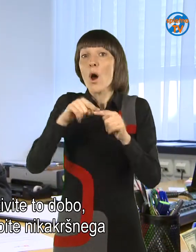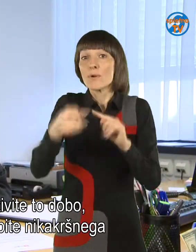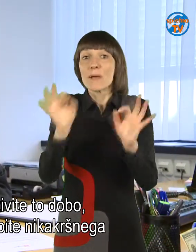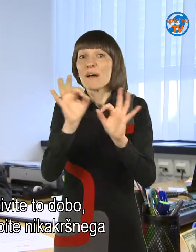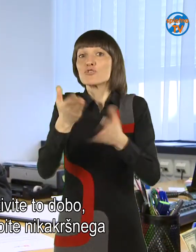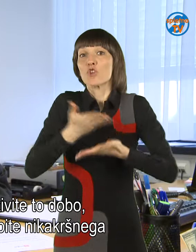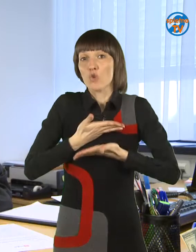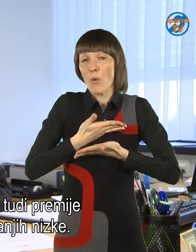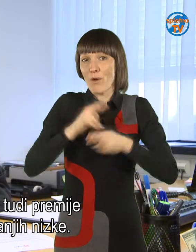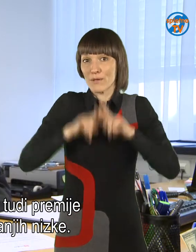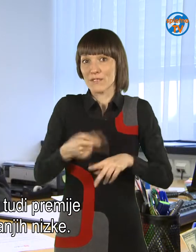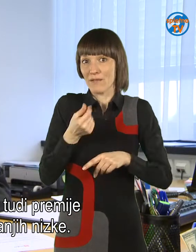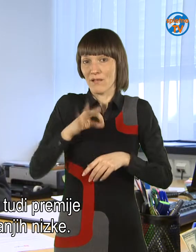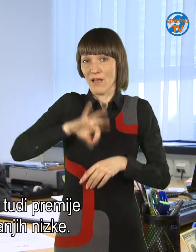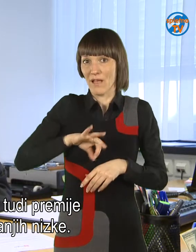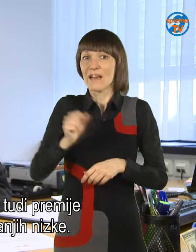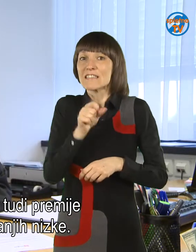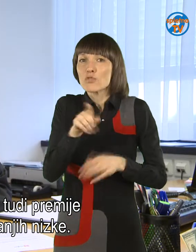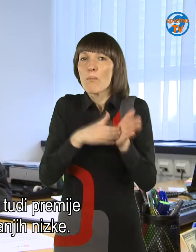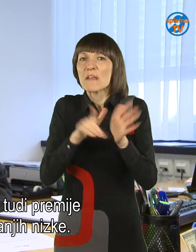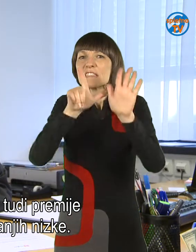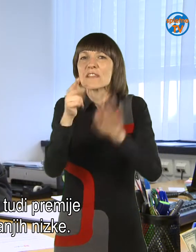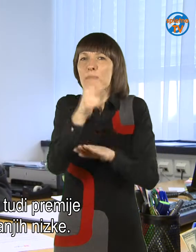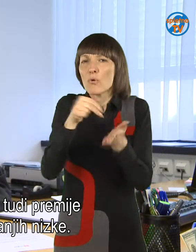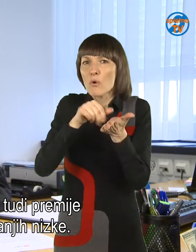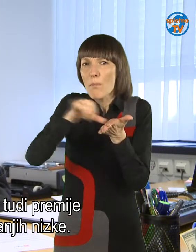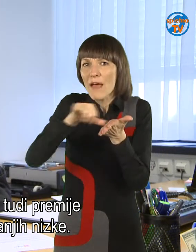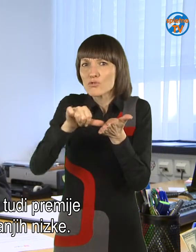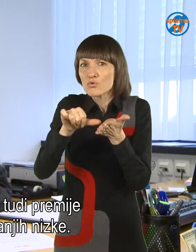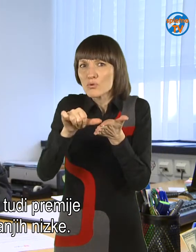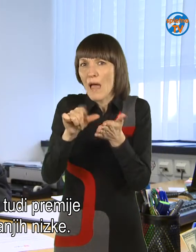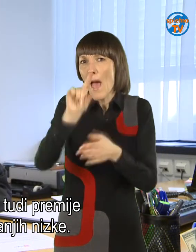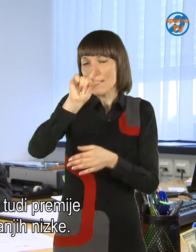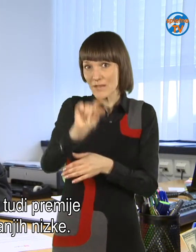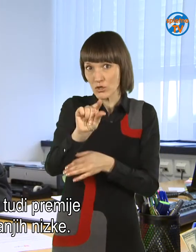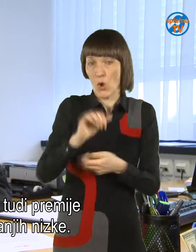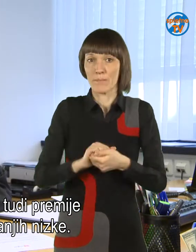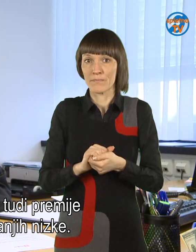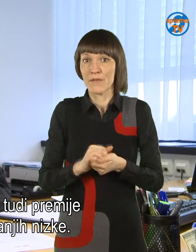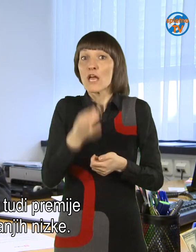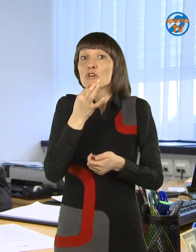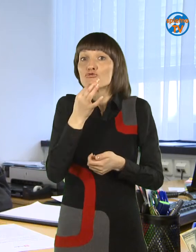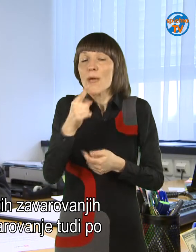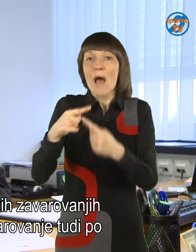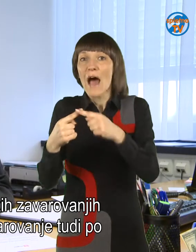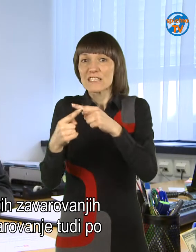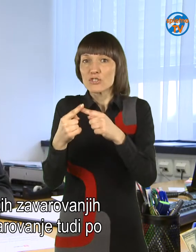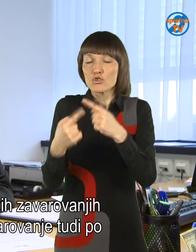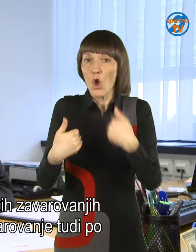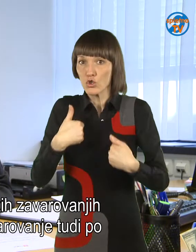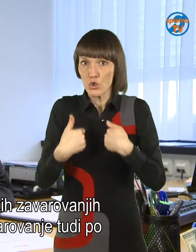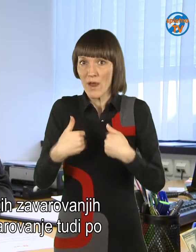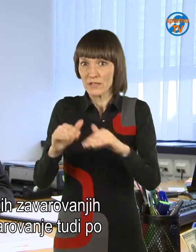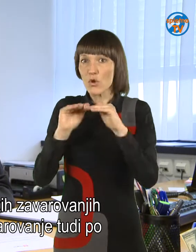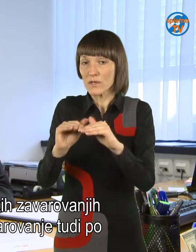ne omrete, v tem primeru pa ne dobite nikakšnega izplačila. Zato so tudi premije pri teh zavarovanjih, kot se preomeno, izjemno nizke. Pri